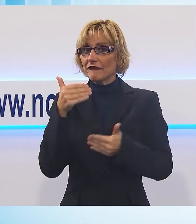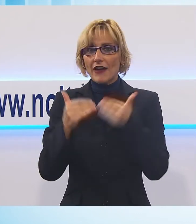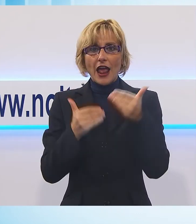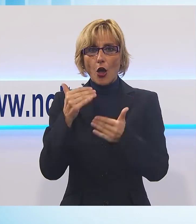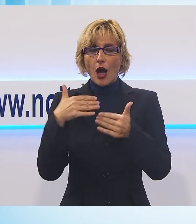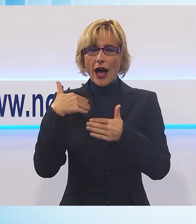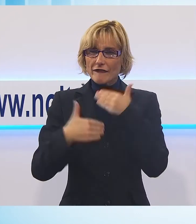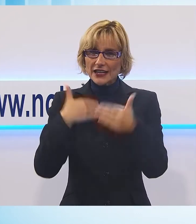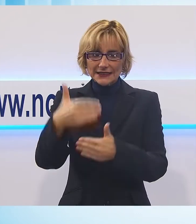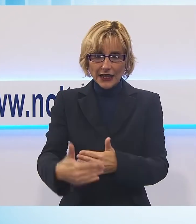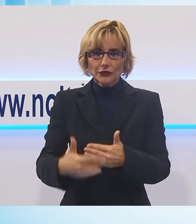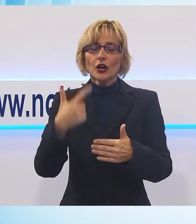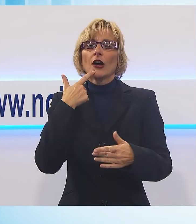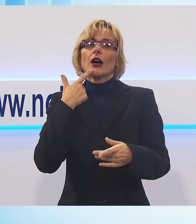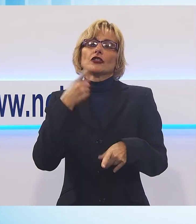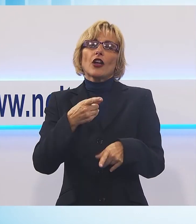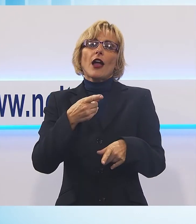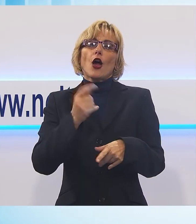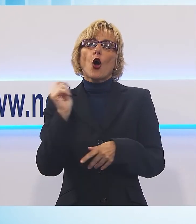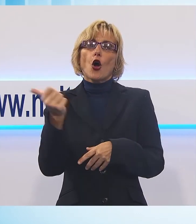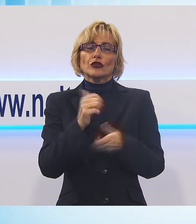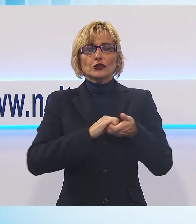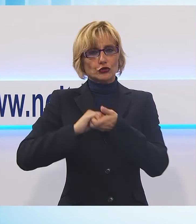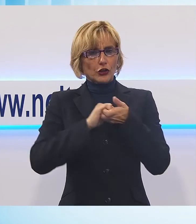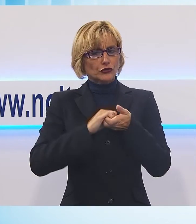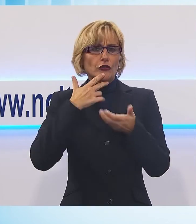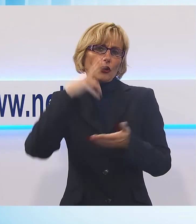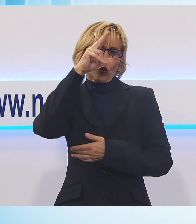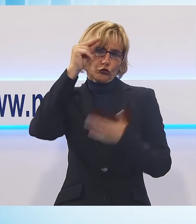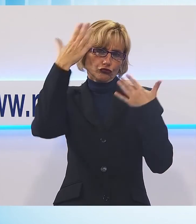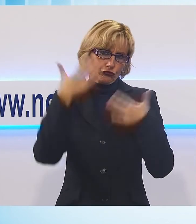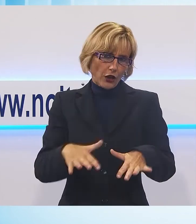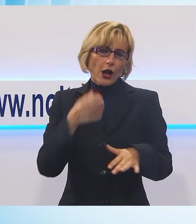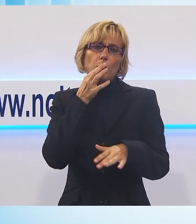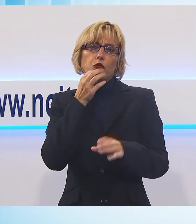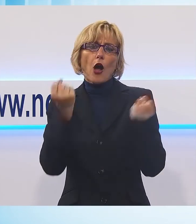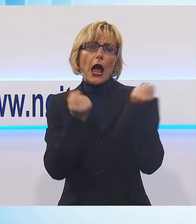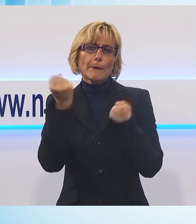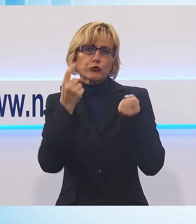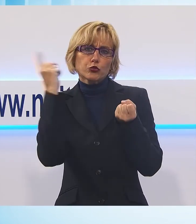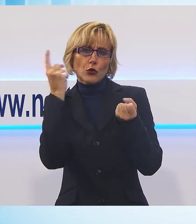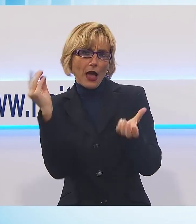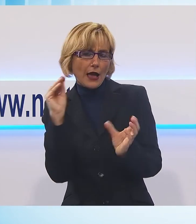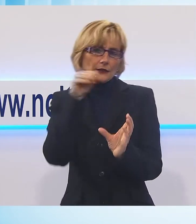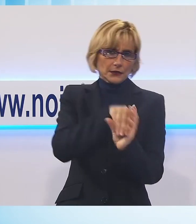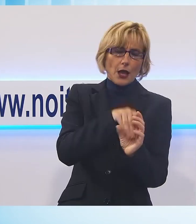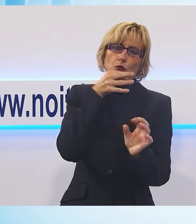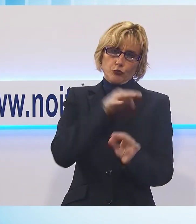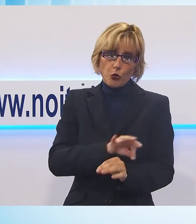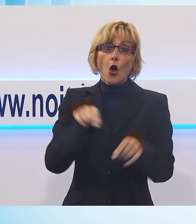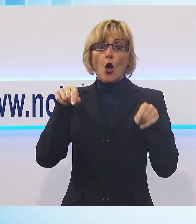'abilitazione da parte delle proprie associazioni per poter salire sull'ambulanza e che ora finalmente